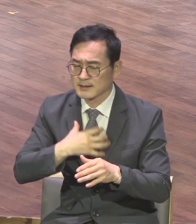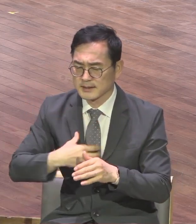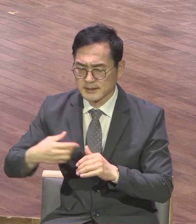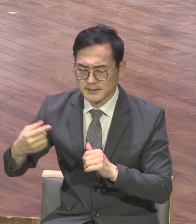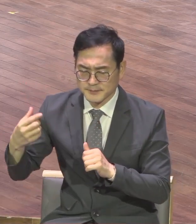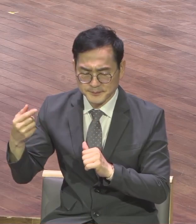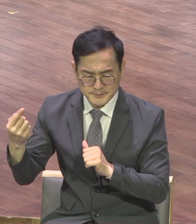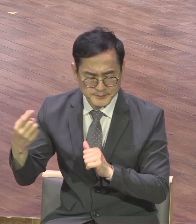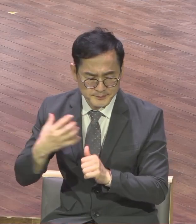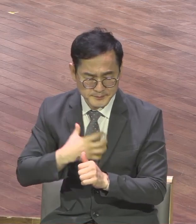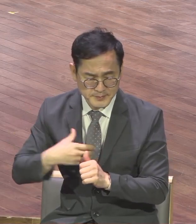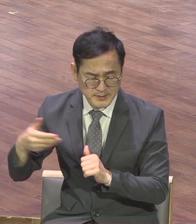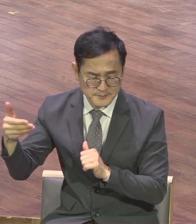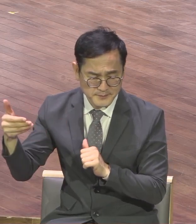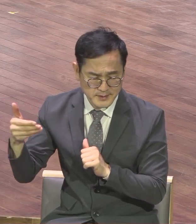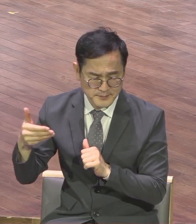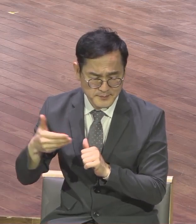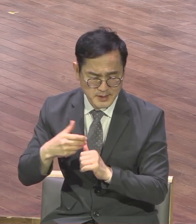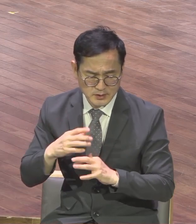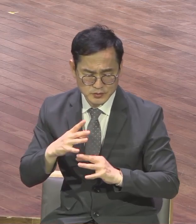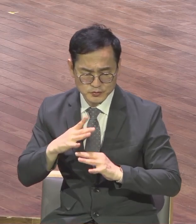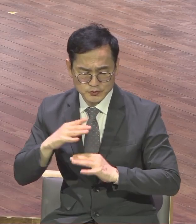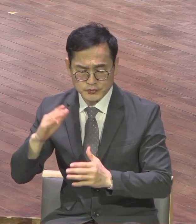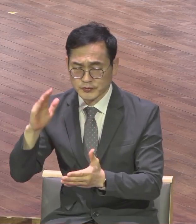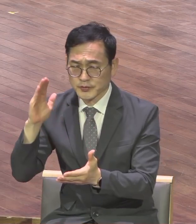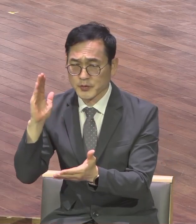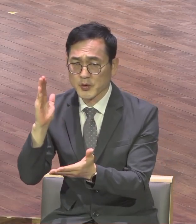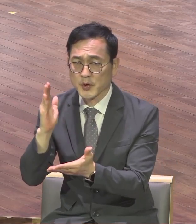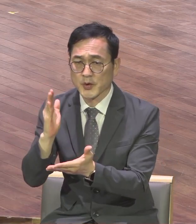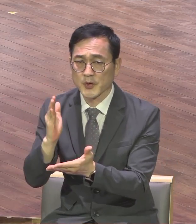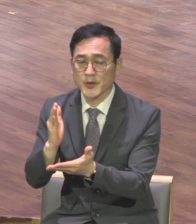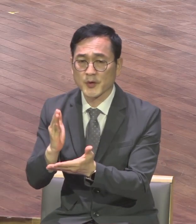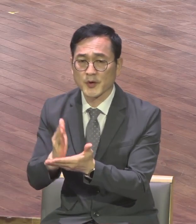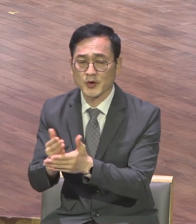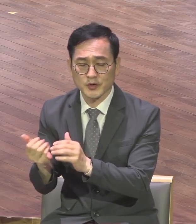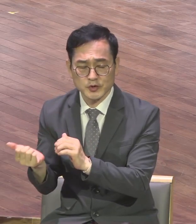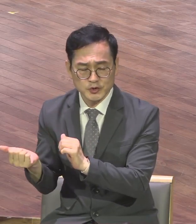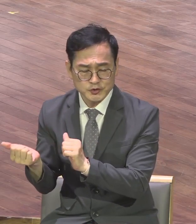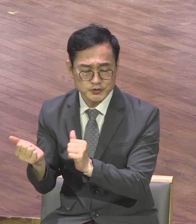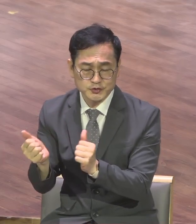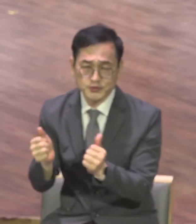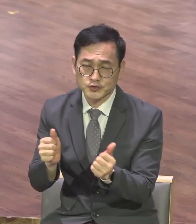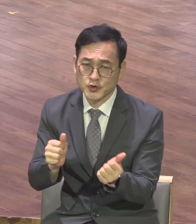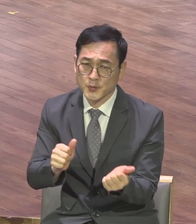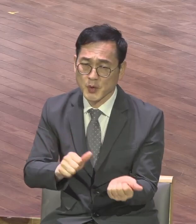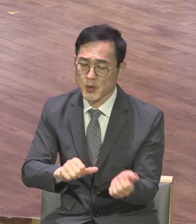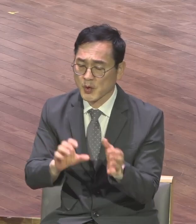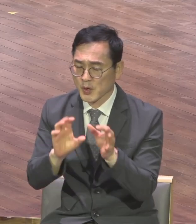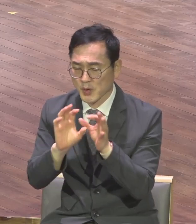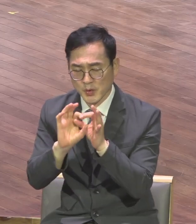두려워하지 말고 죽음도